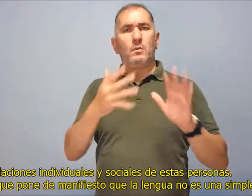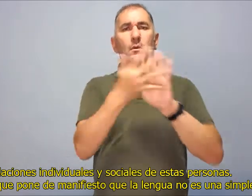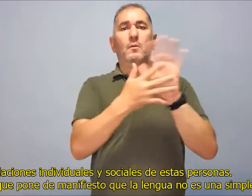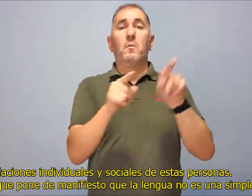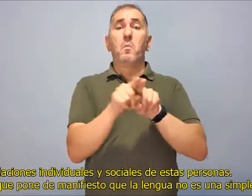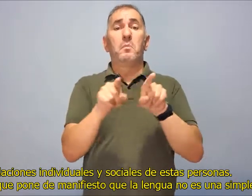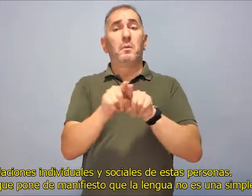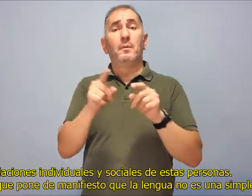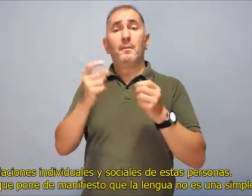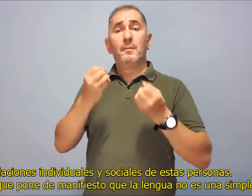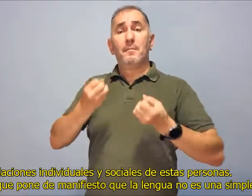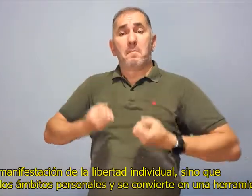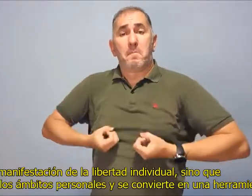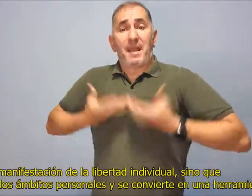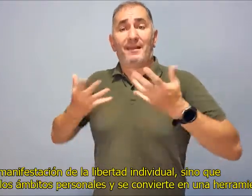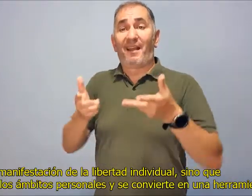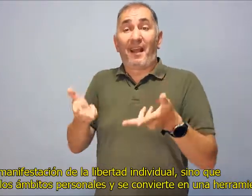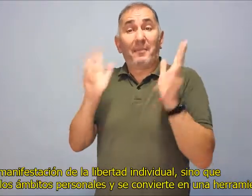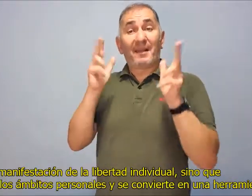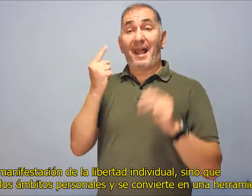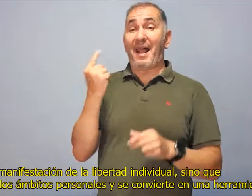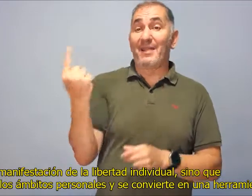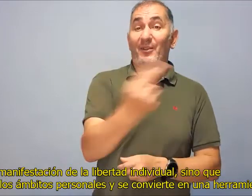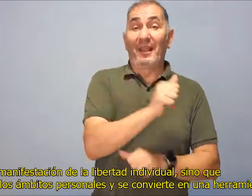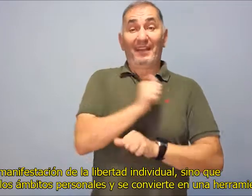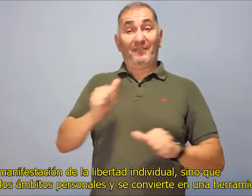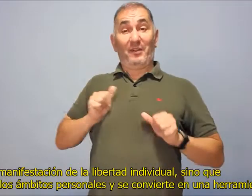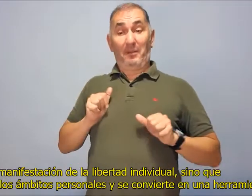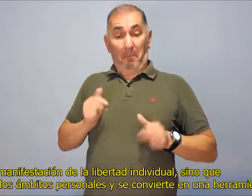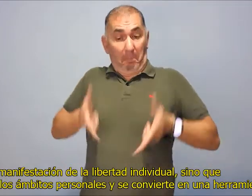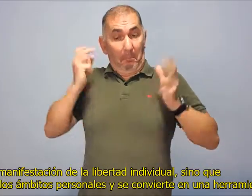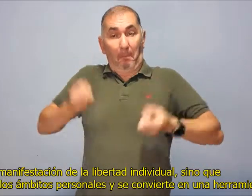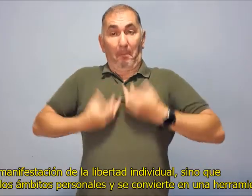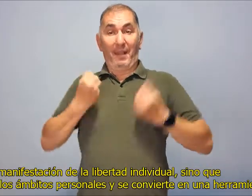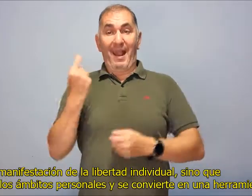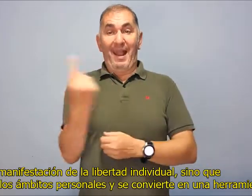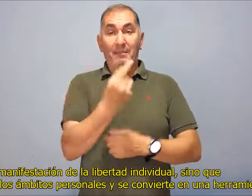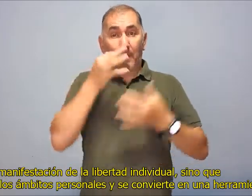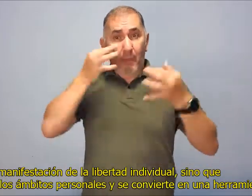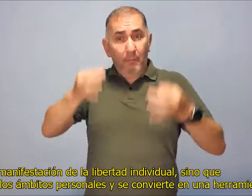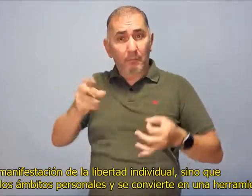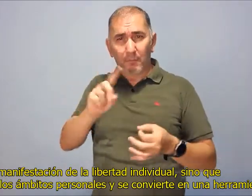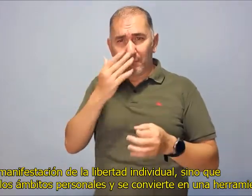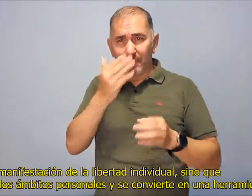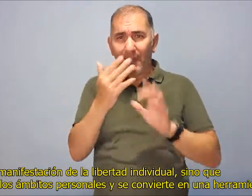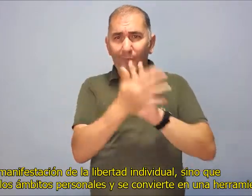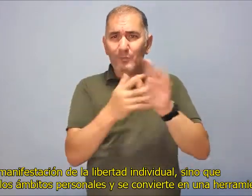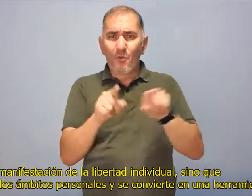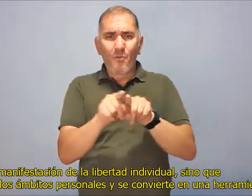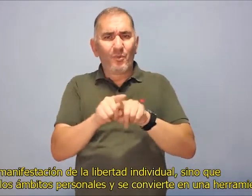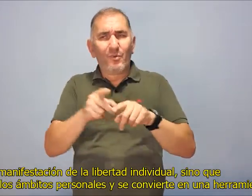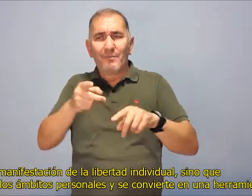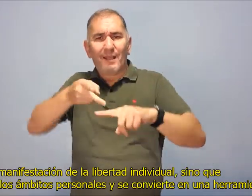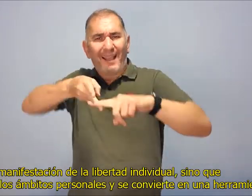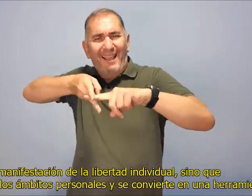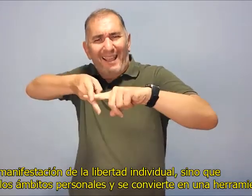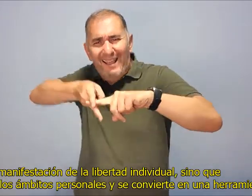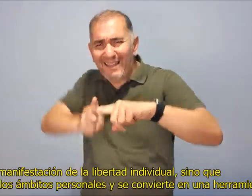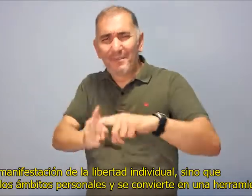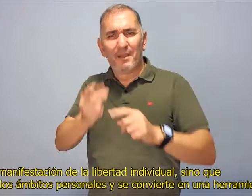una simple manifestación de la libertad individual, sino que trasciende los ámbitos personales y se convierte